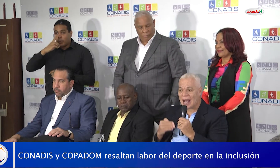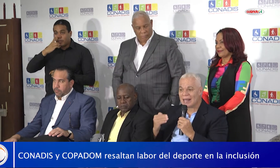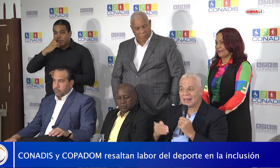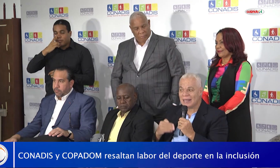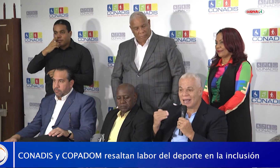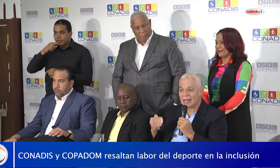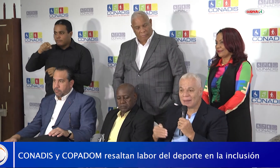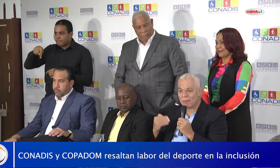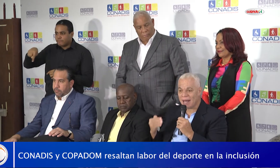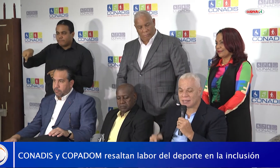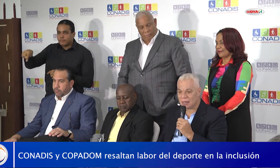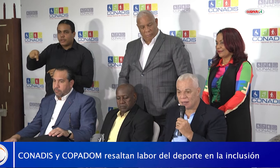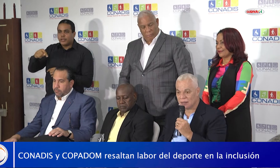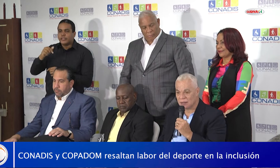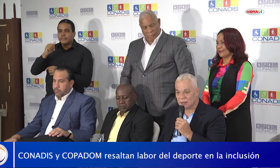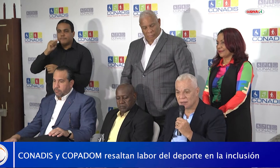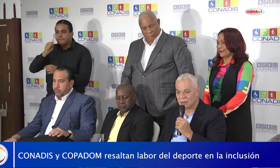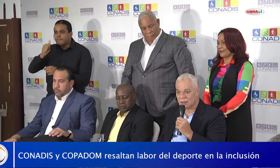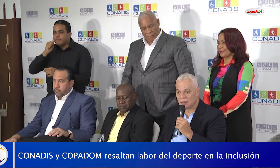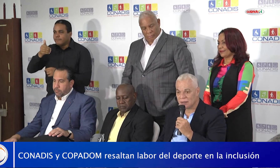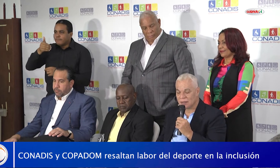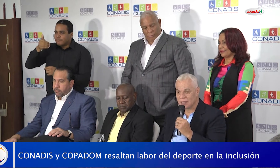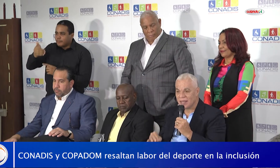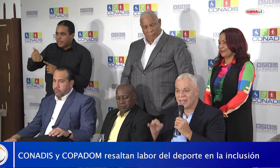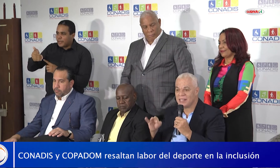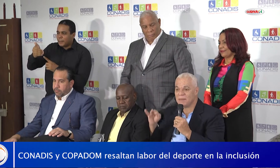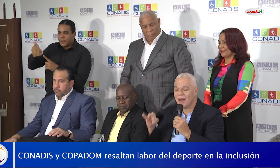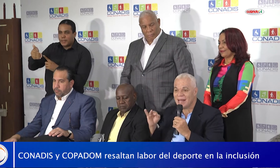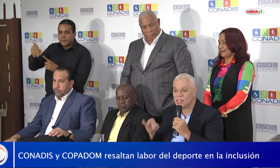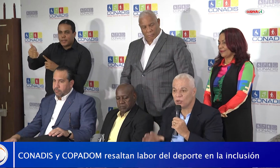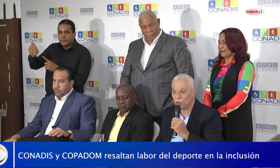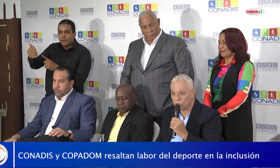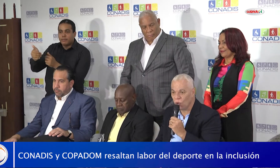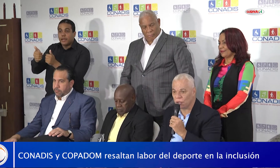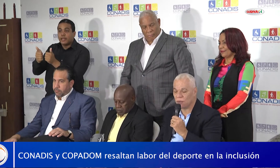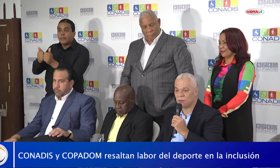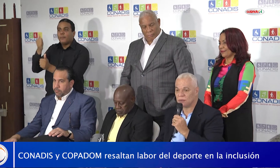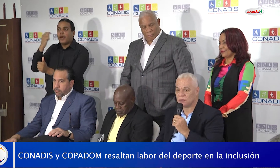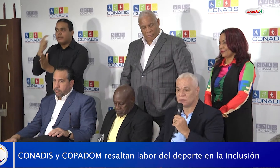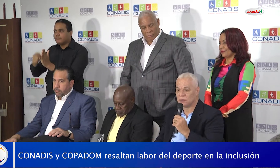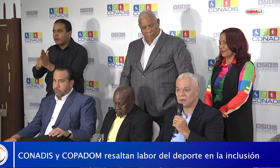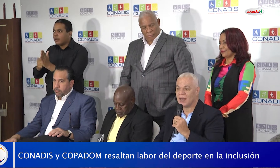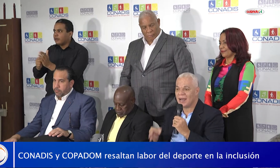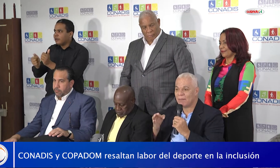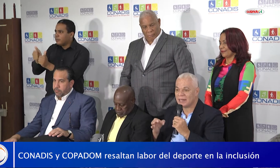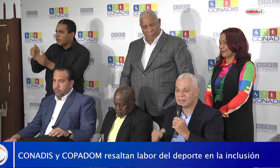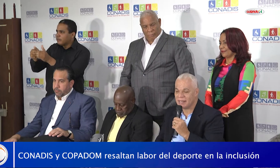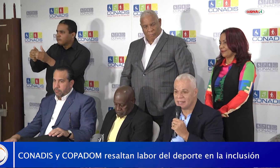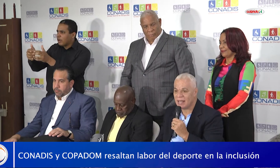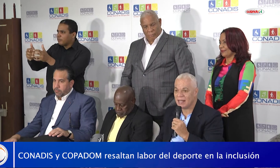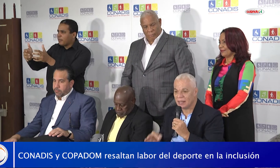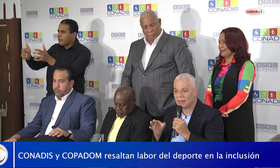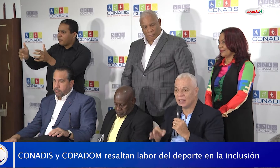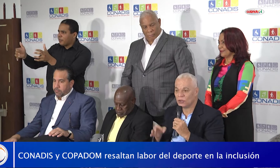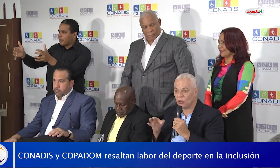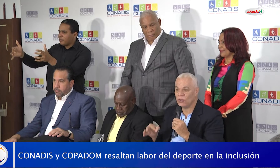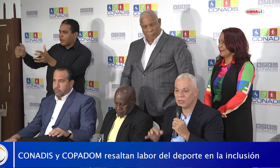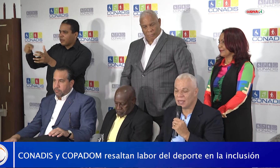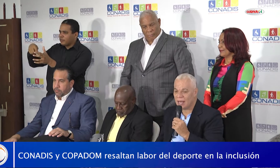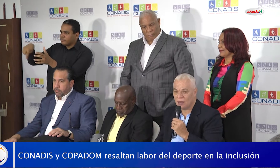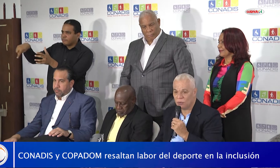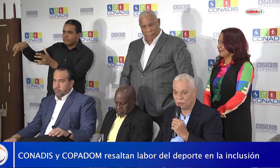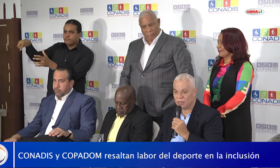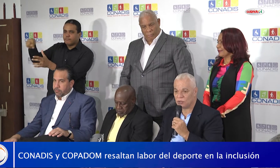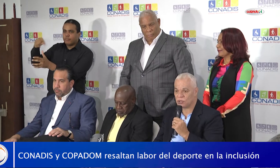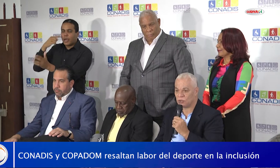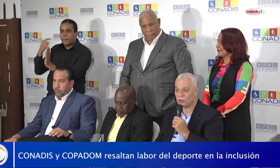cada día que pasa es más notorio la presencia de todo